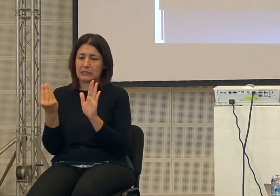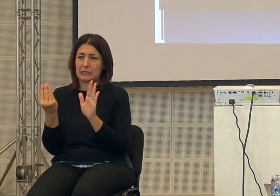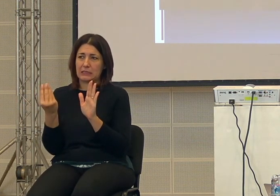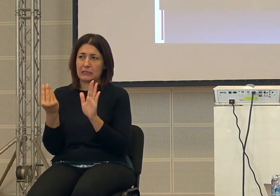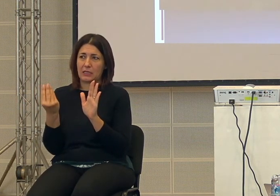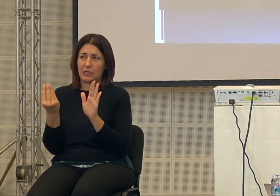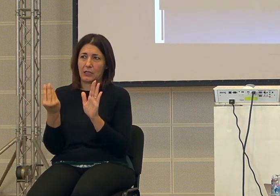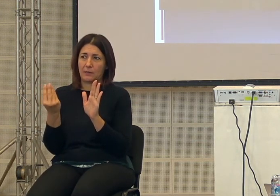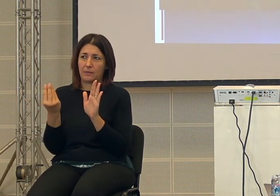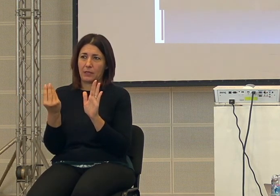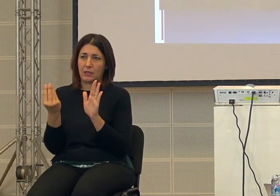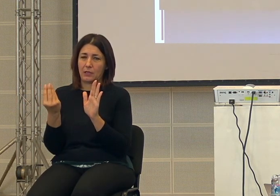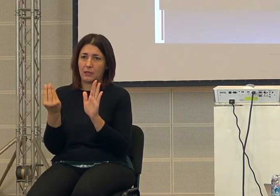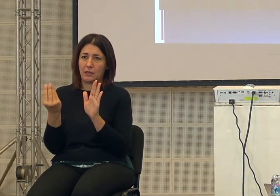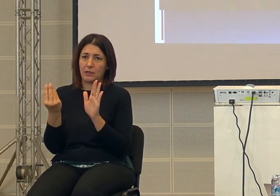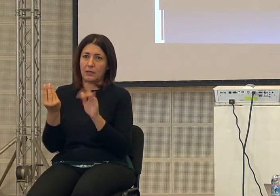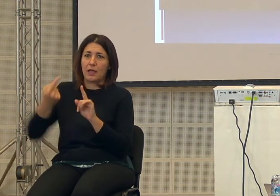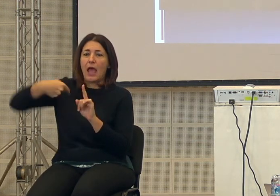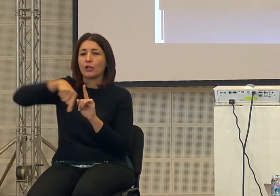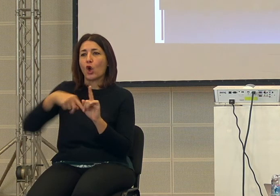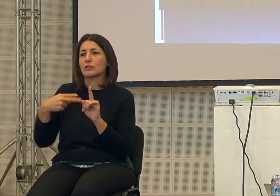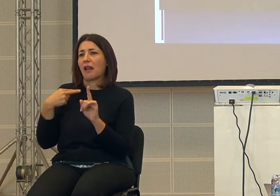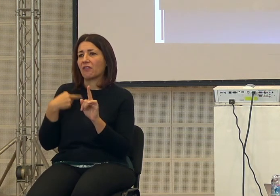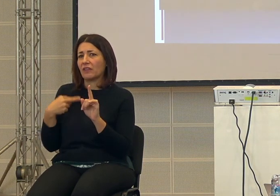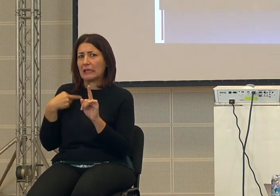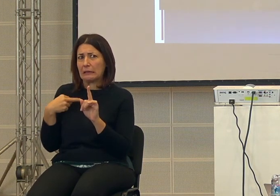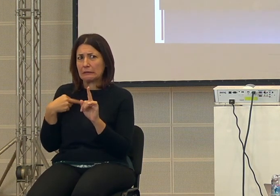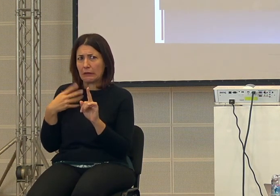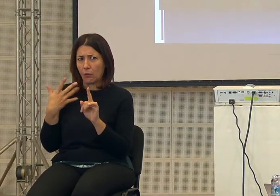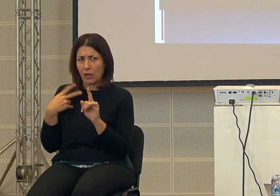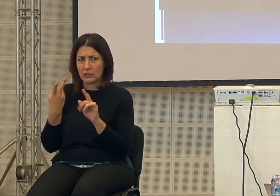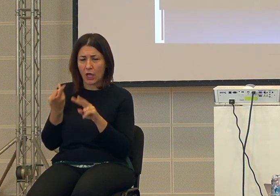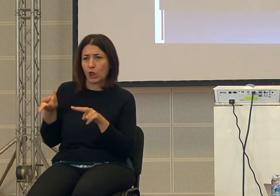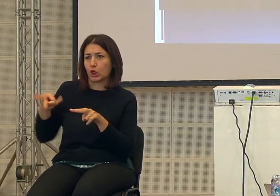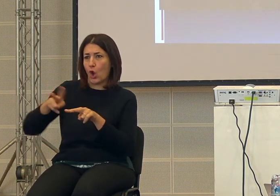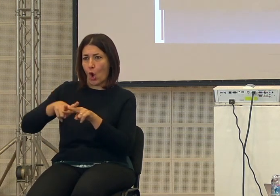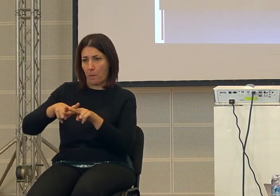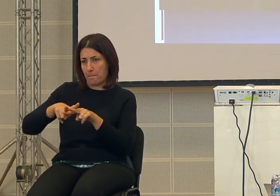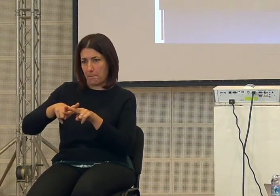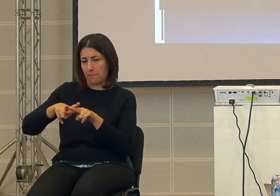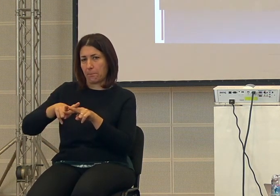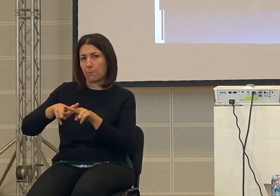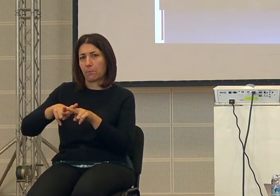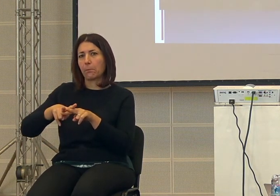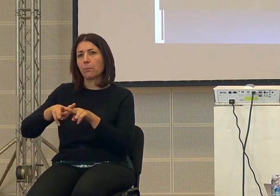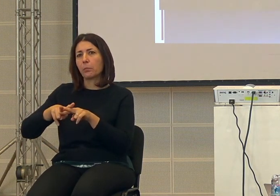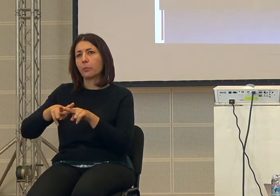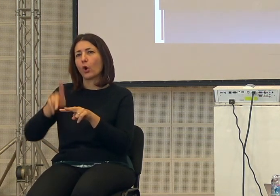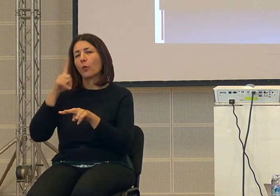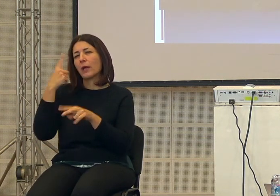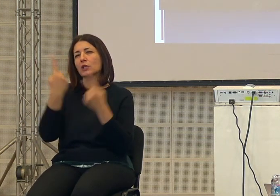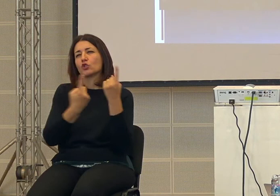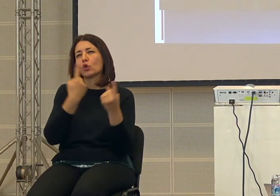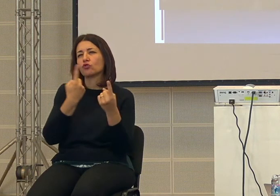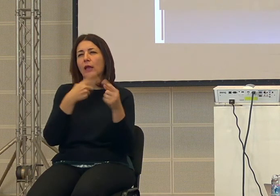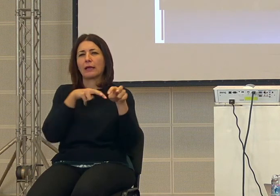dire la nostra vita adesso è il doppio se non due volte e mezzo quella dei nostri antenati che vivevano nelle società agricole abbiamo